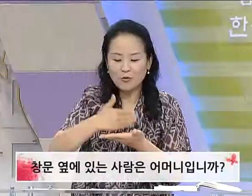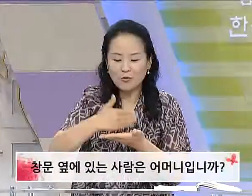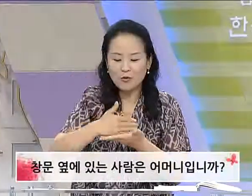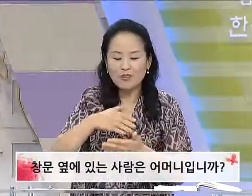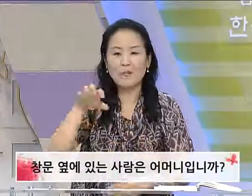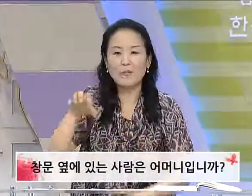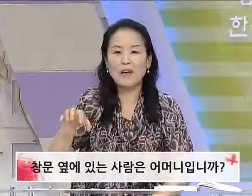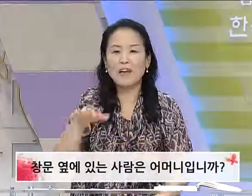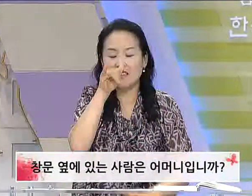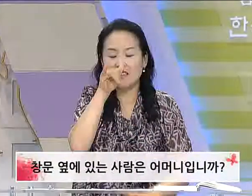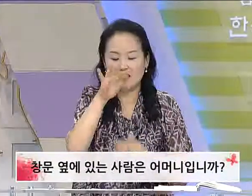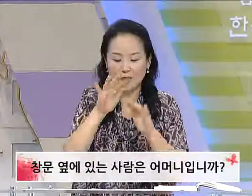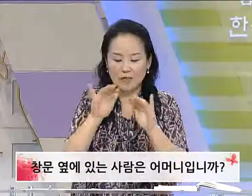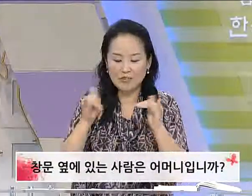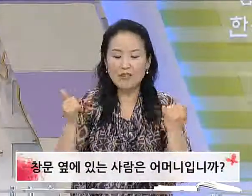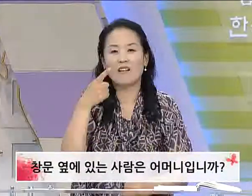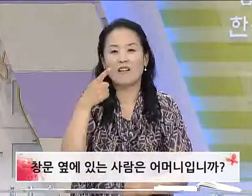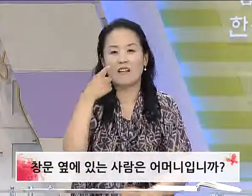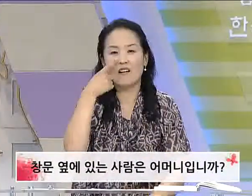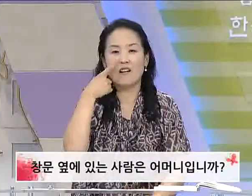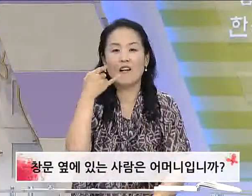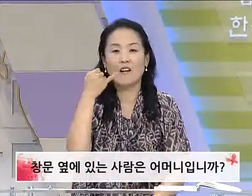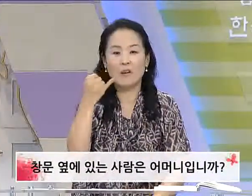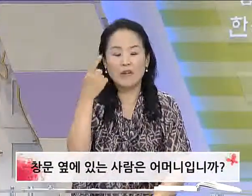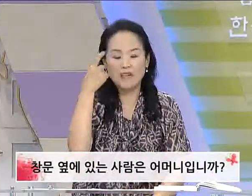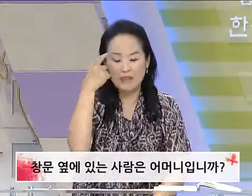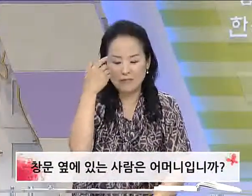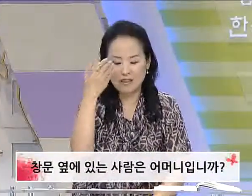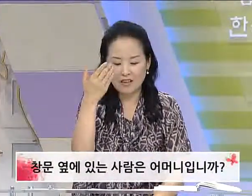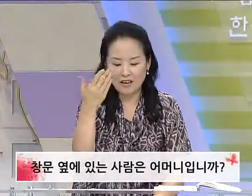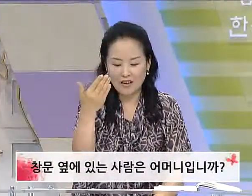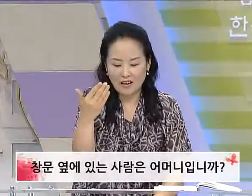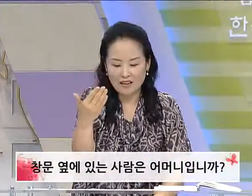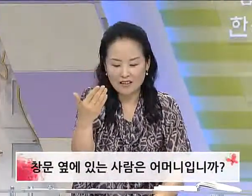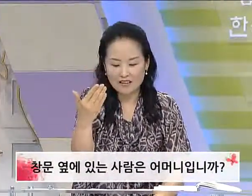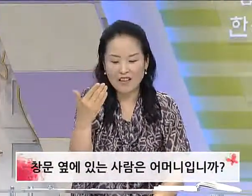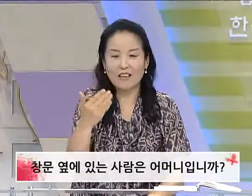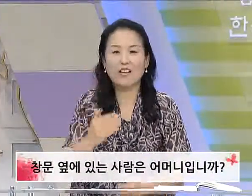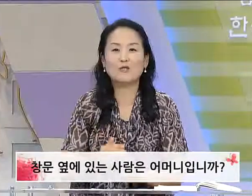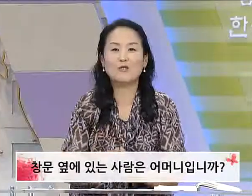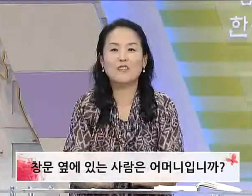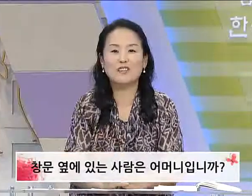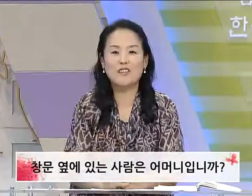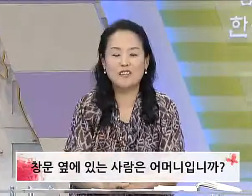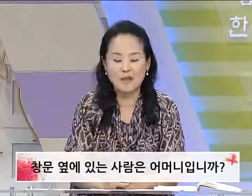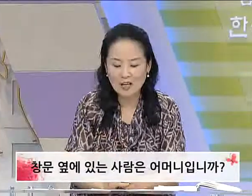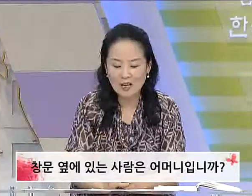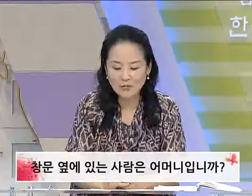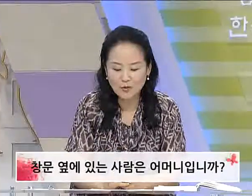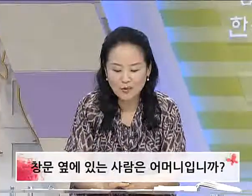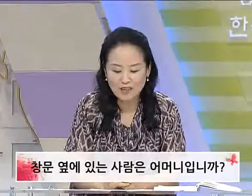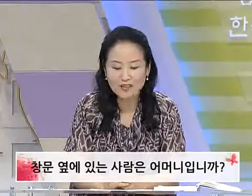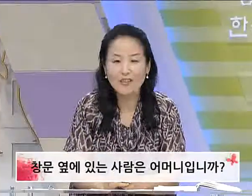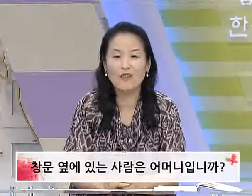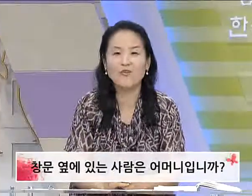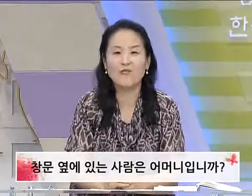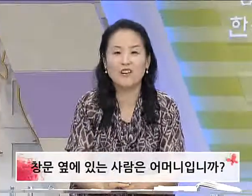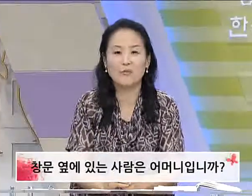창문 옆에 있는 사람은 어머니입니까? 자, 다수 문장은 길지만 창문 외에는 어려운 수화가